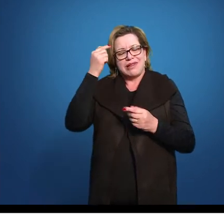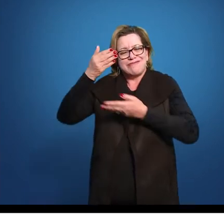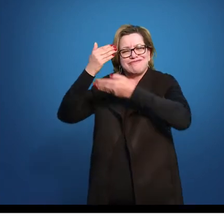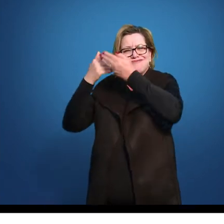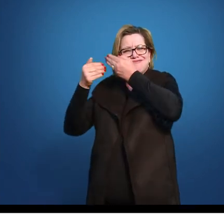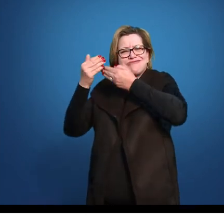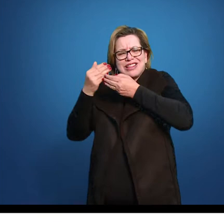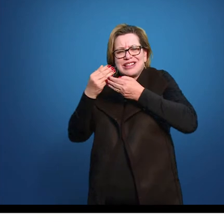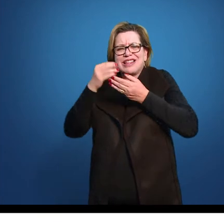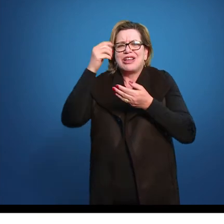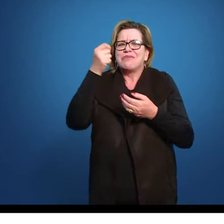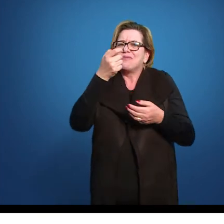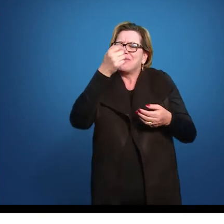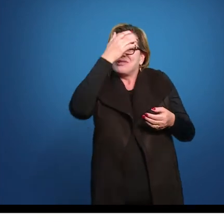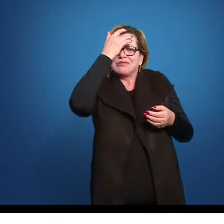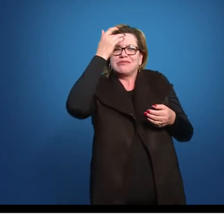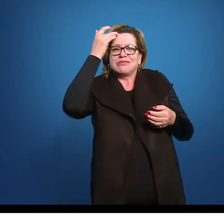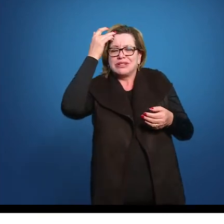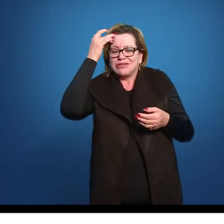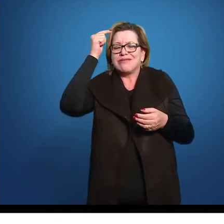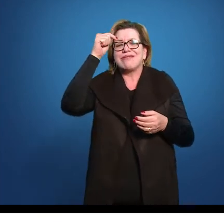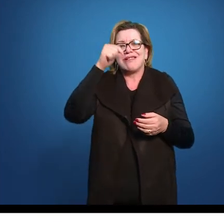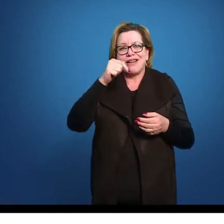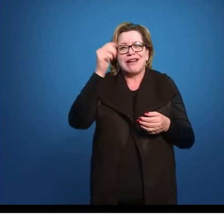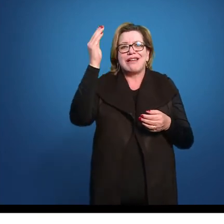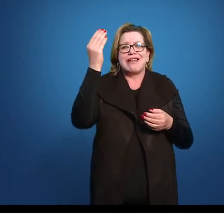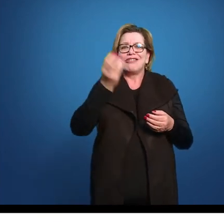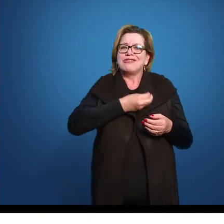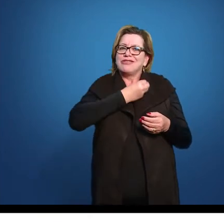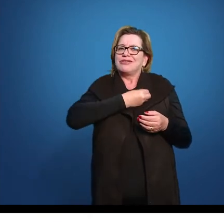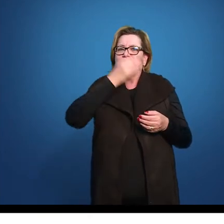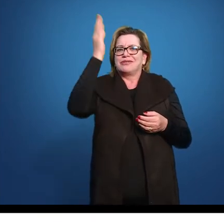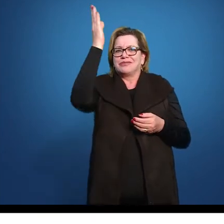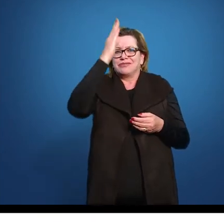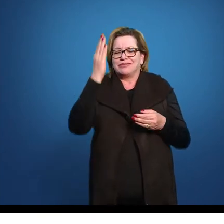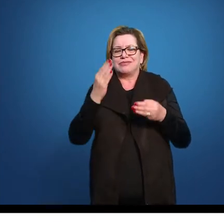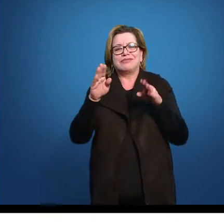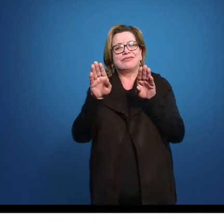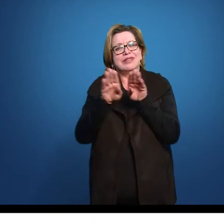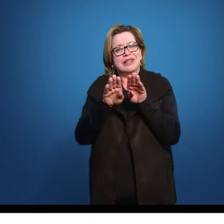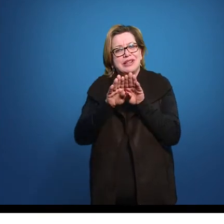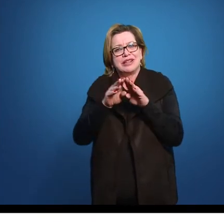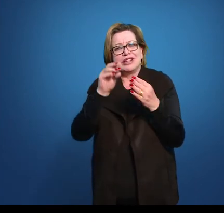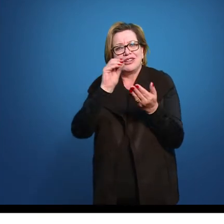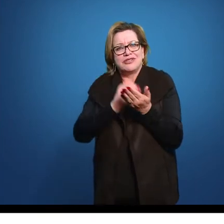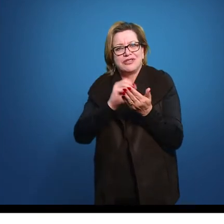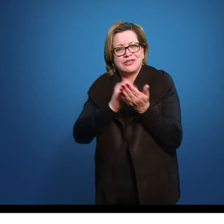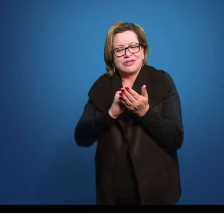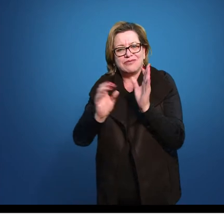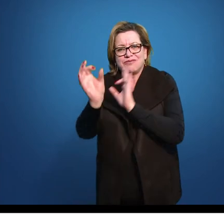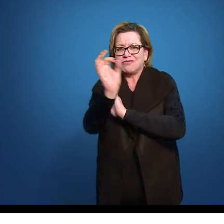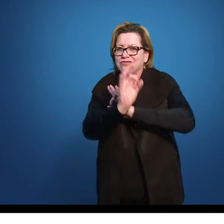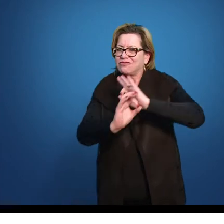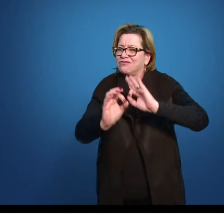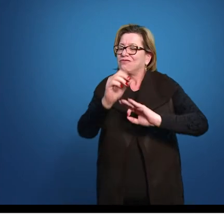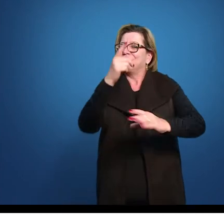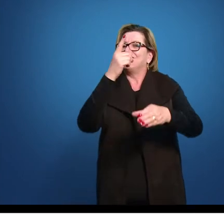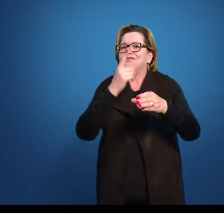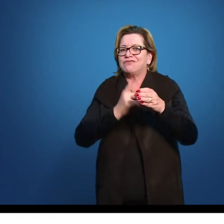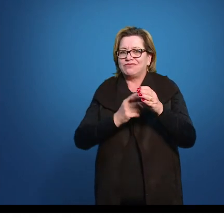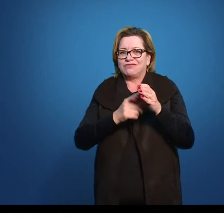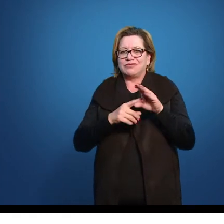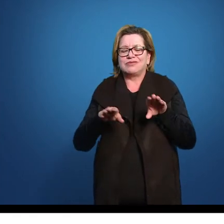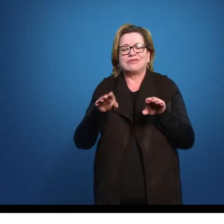Que a gente tem ainda A falta de um sistema mais urbano Para inclusive